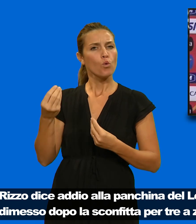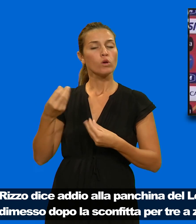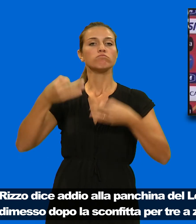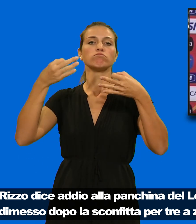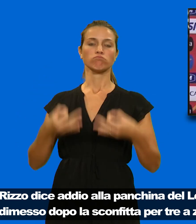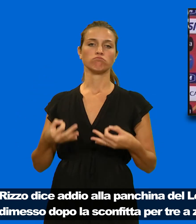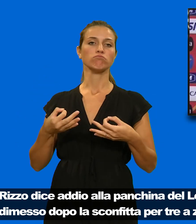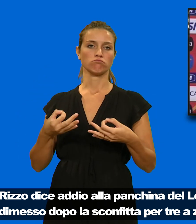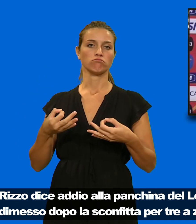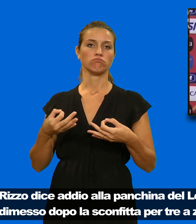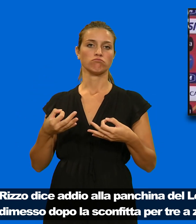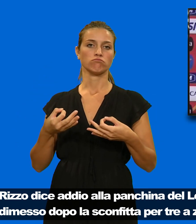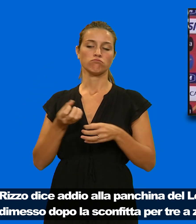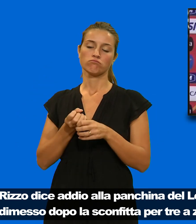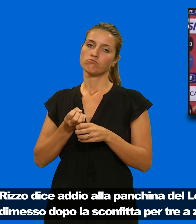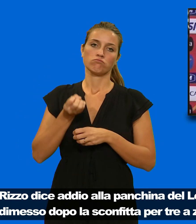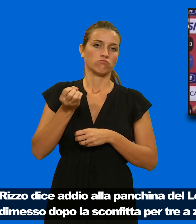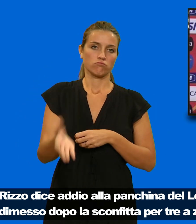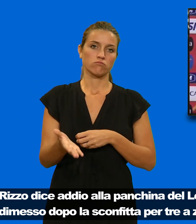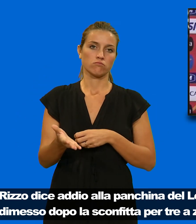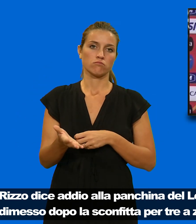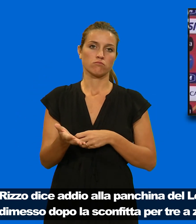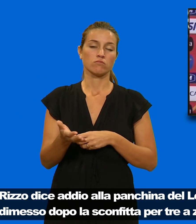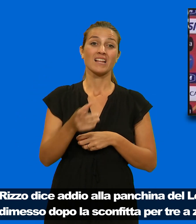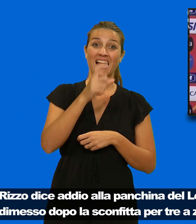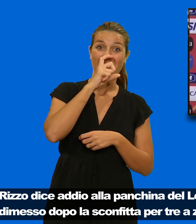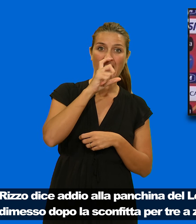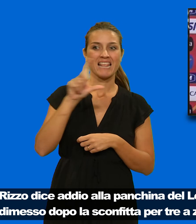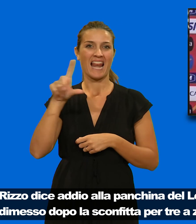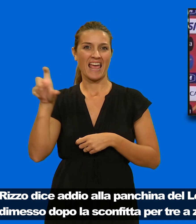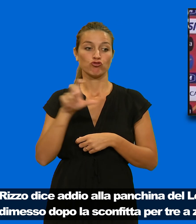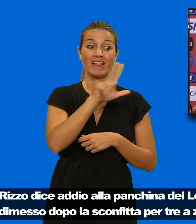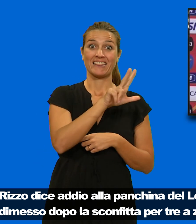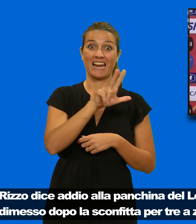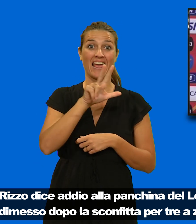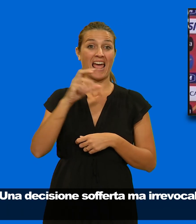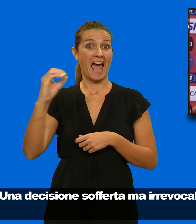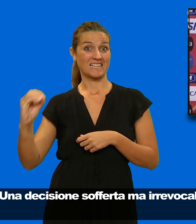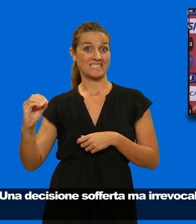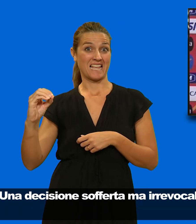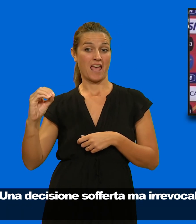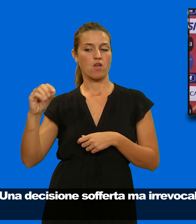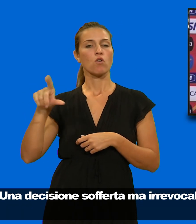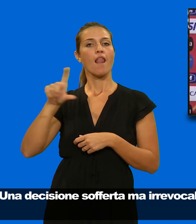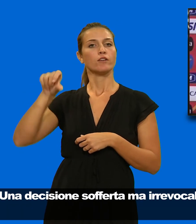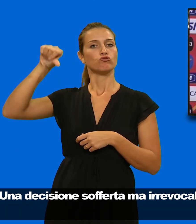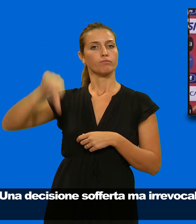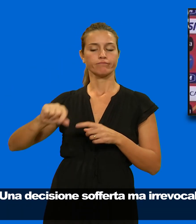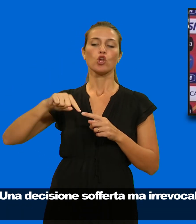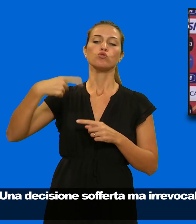dopo la sconfitta per 3 a 0 contro il Catania. Una decisione sofferta ma